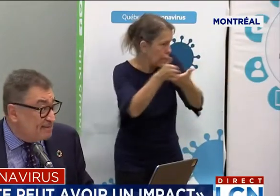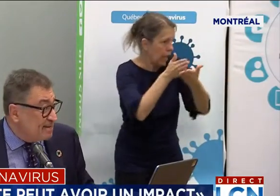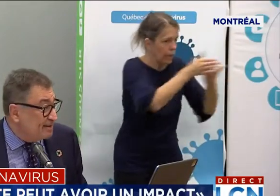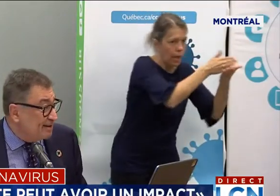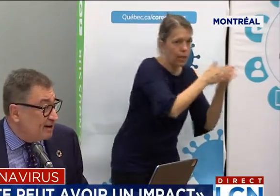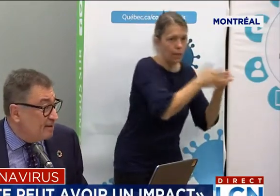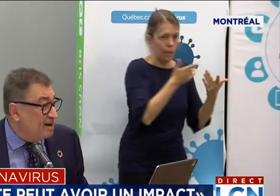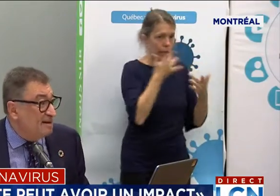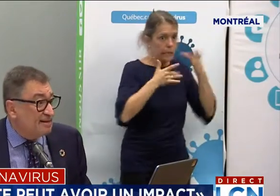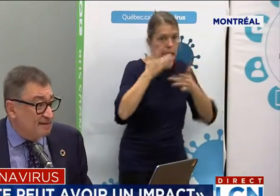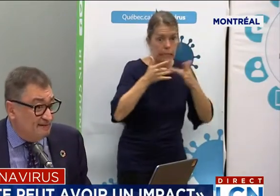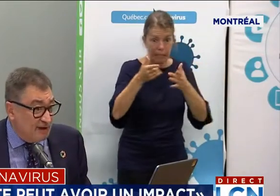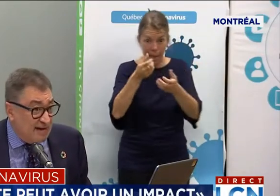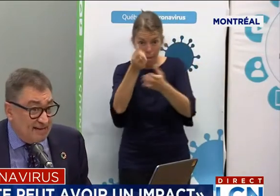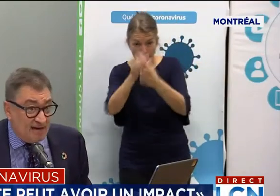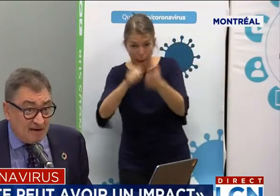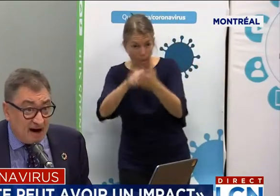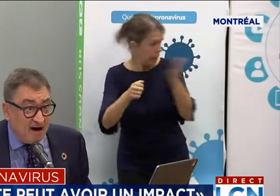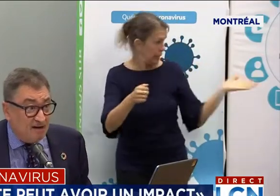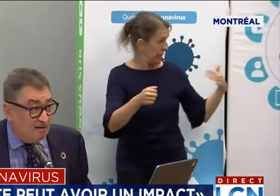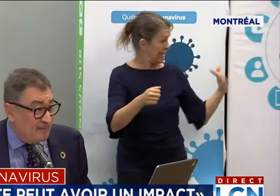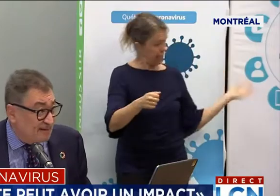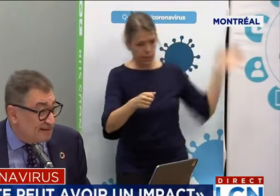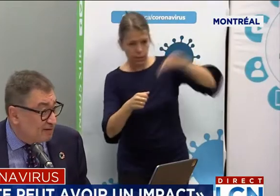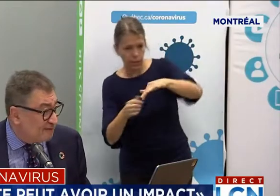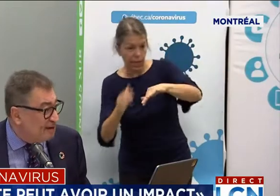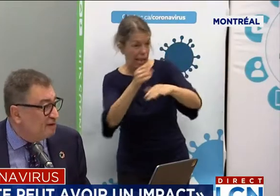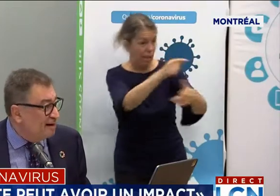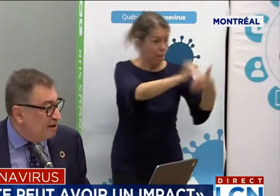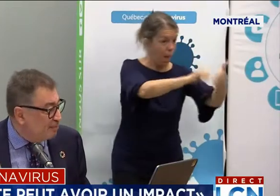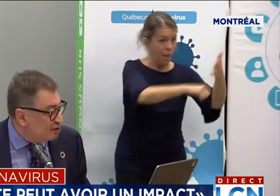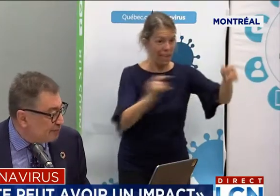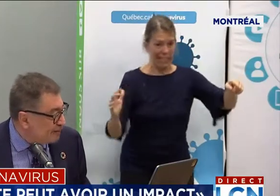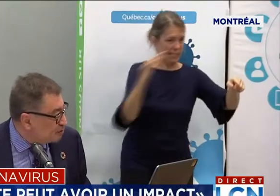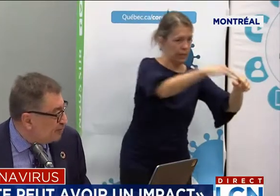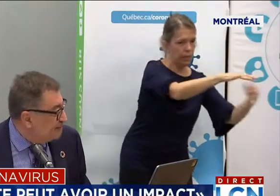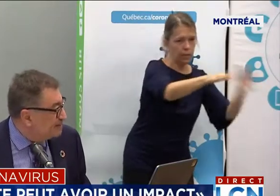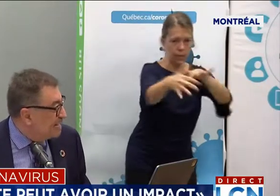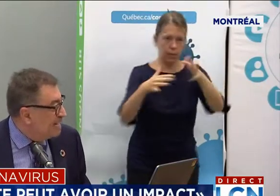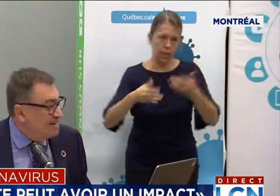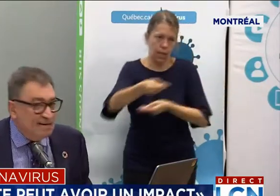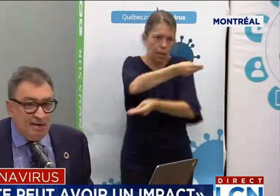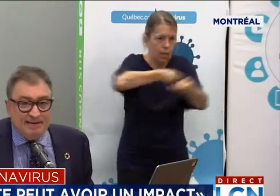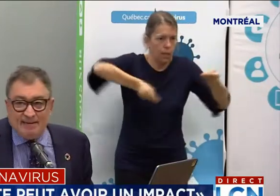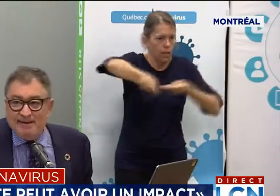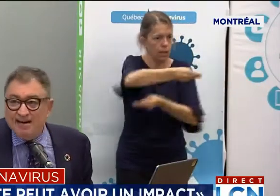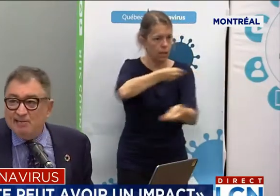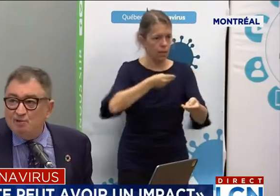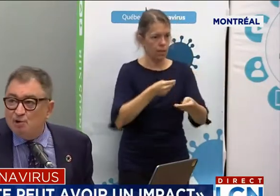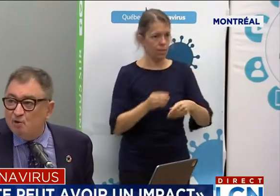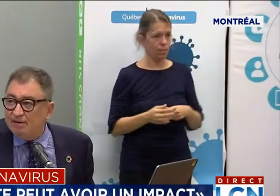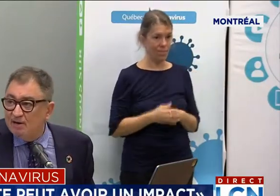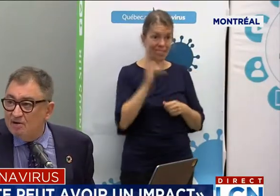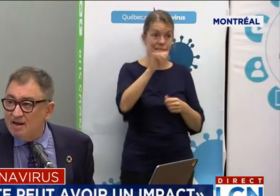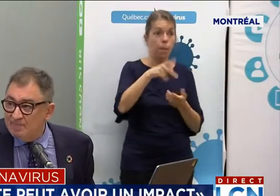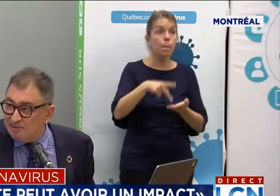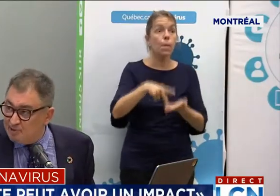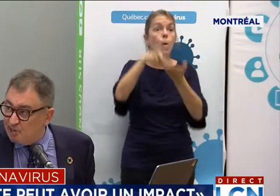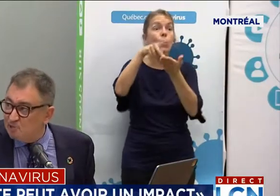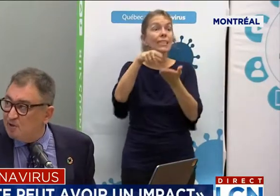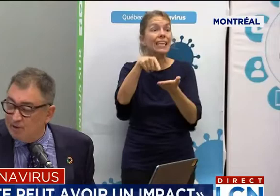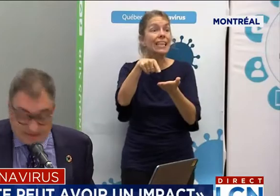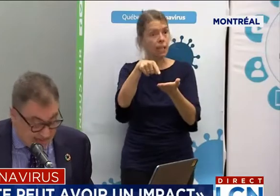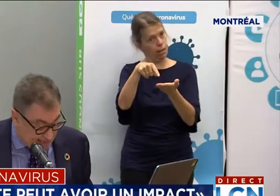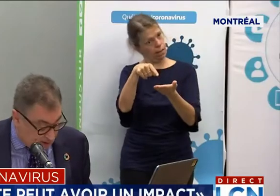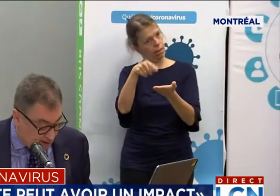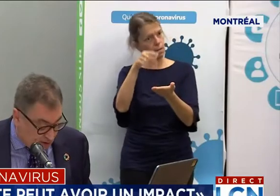était présent antérieurement, qui va l'être encore, malgré le fait qu'on va avoir plus de préposés aux bénéficiaires. Il y des améliorations de ce côté-là, mais c